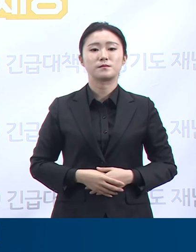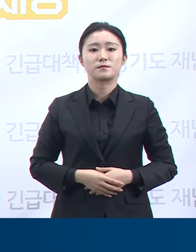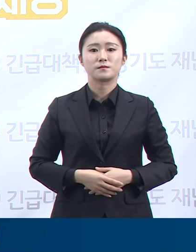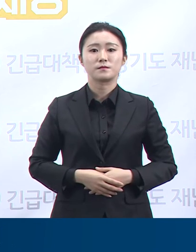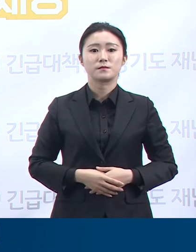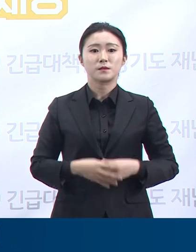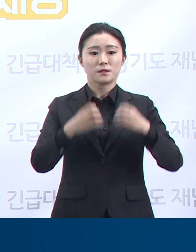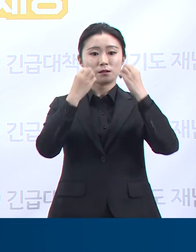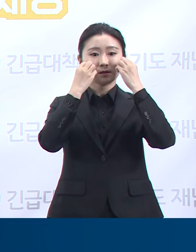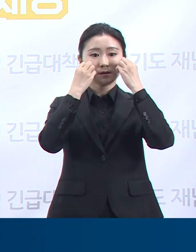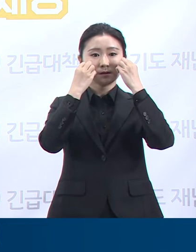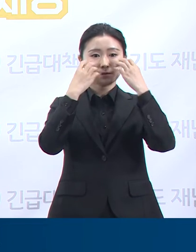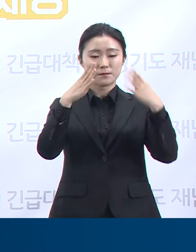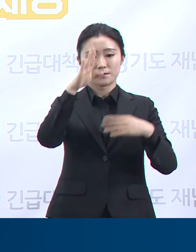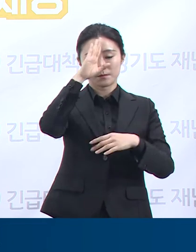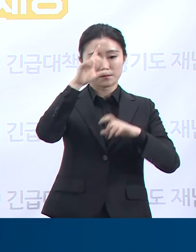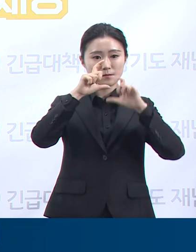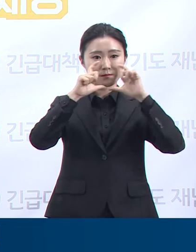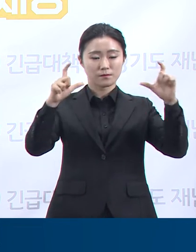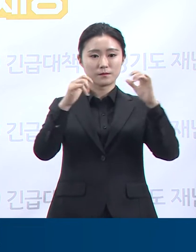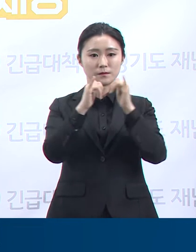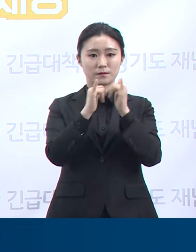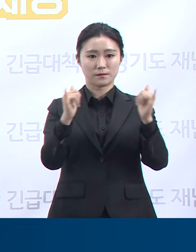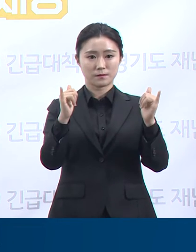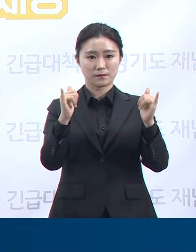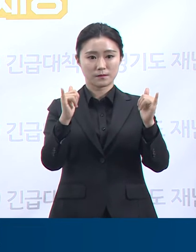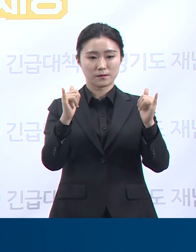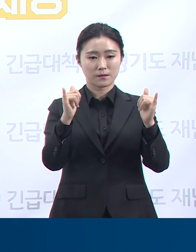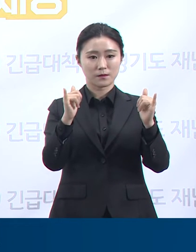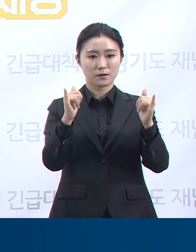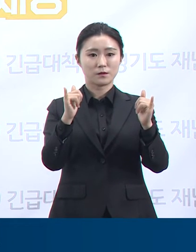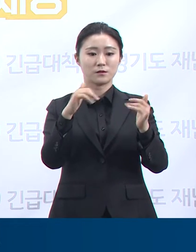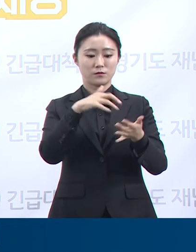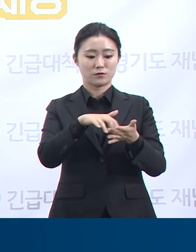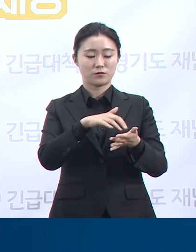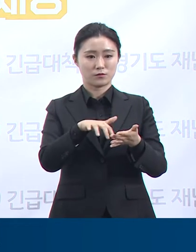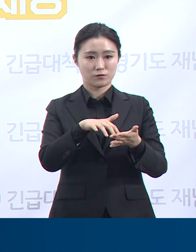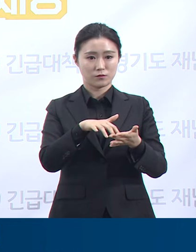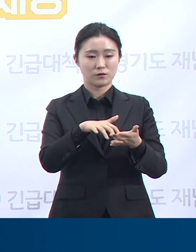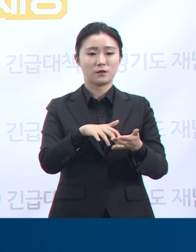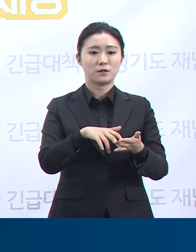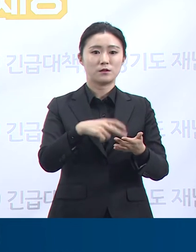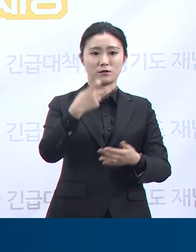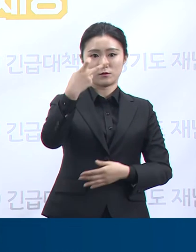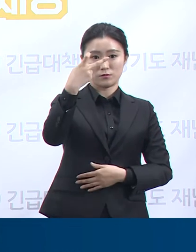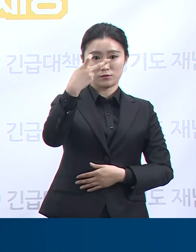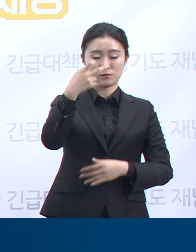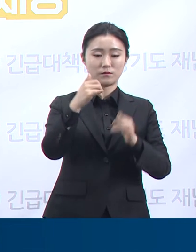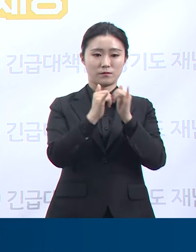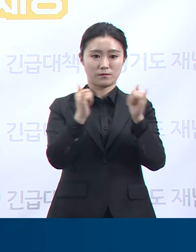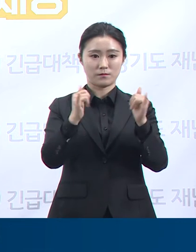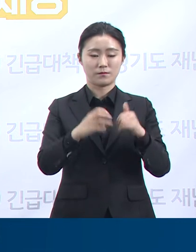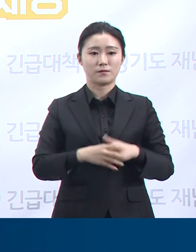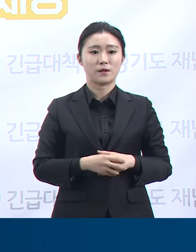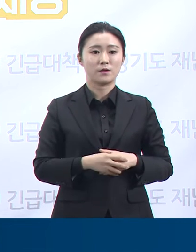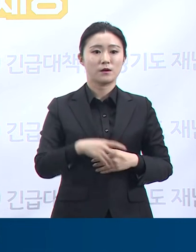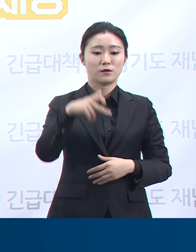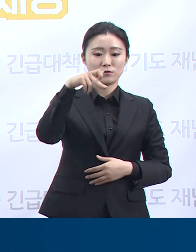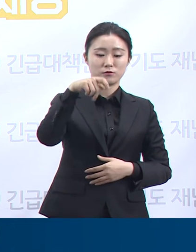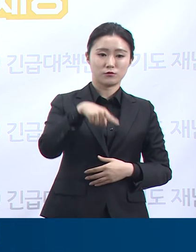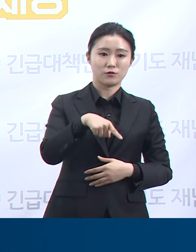금일 도내 발생한 신규 확진자는 총 12명으로 부천 쿠팡 물류센터 관련이 1명,